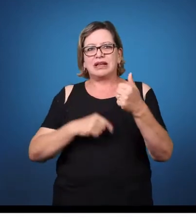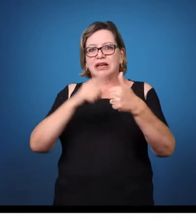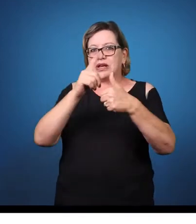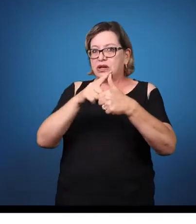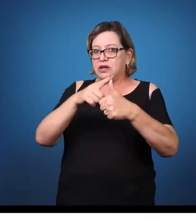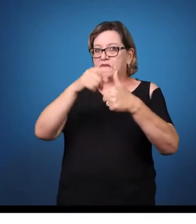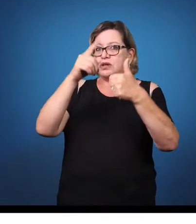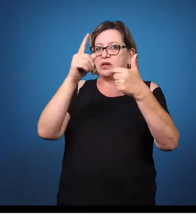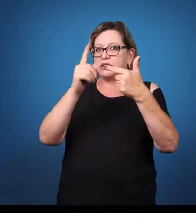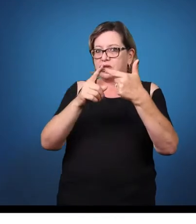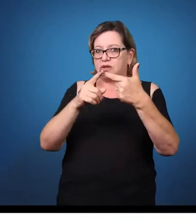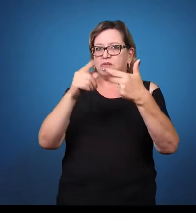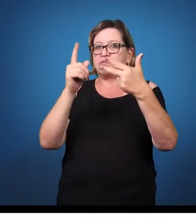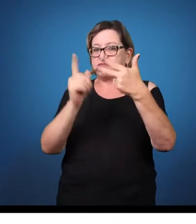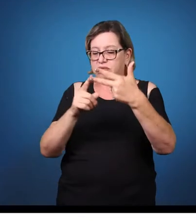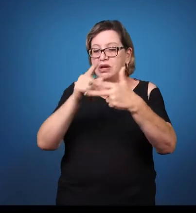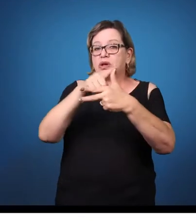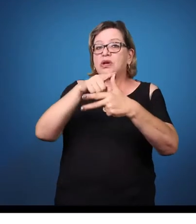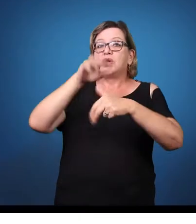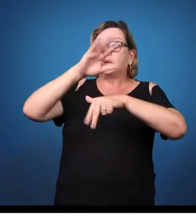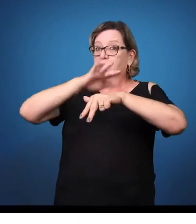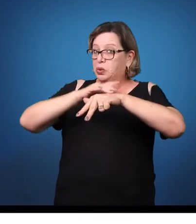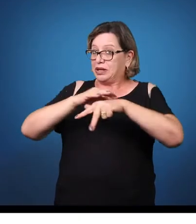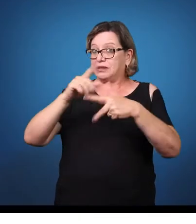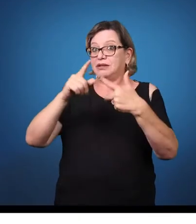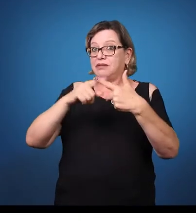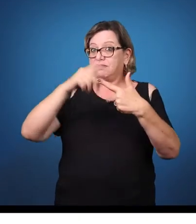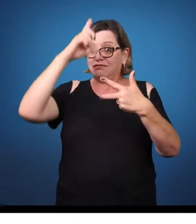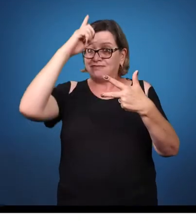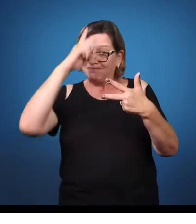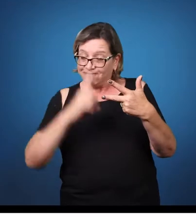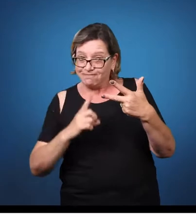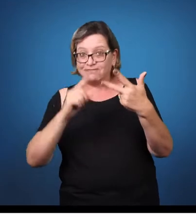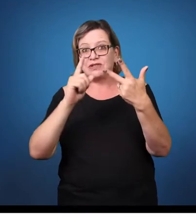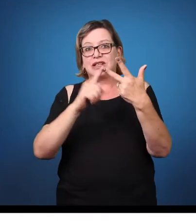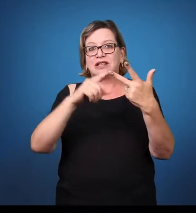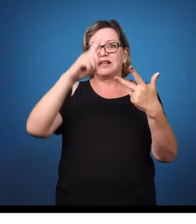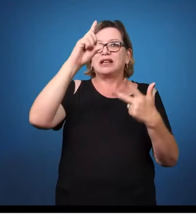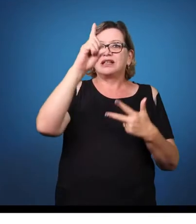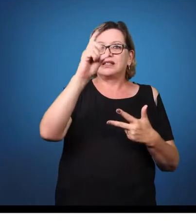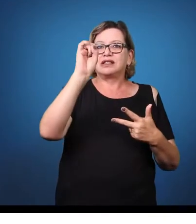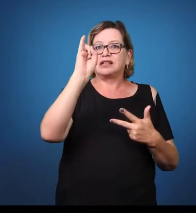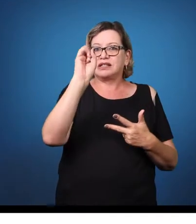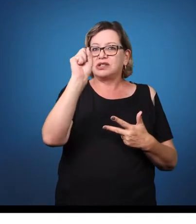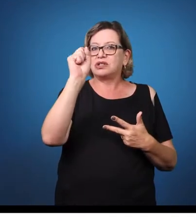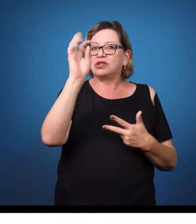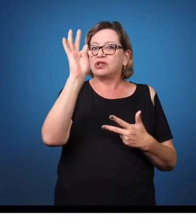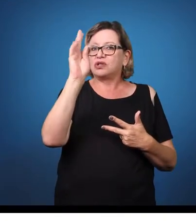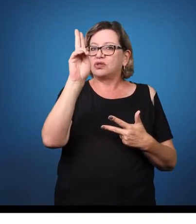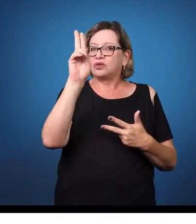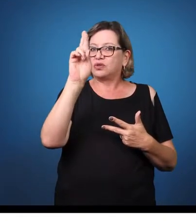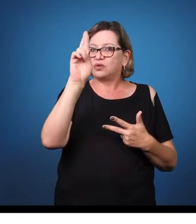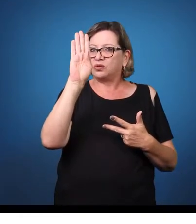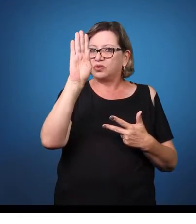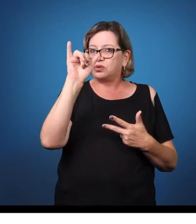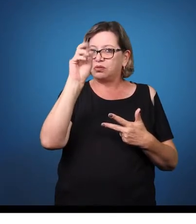e distúrbio. Bom, antes da gente falar em doença, a gente precisa compreender o que é saúde. Correto.